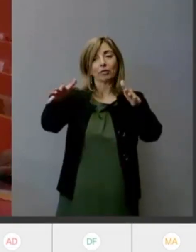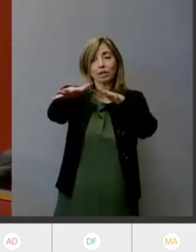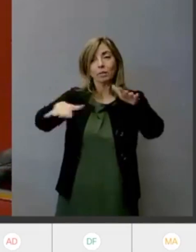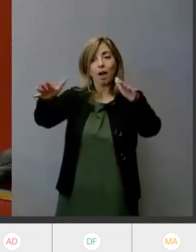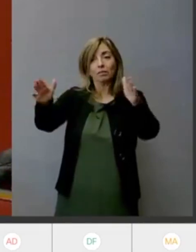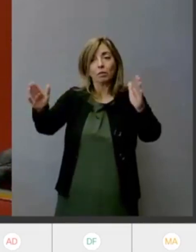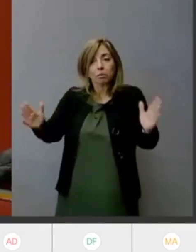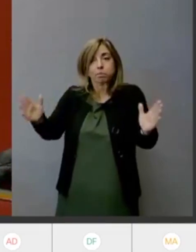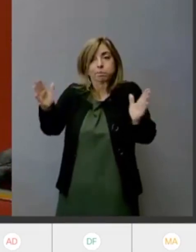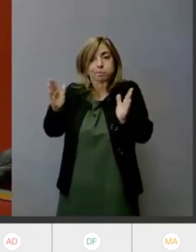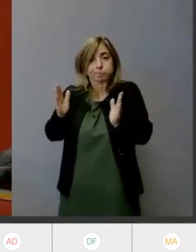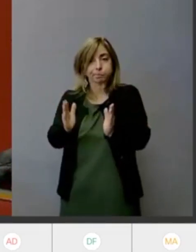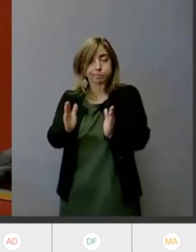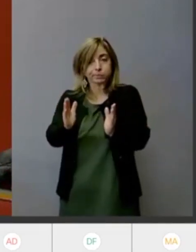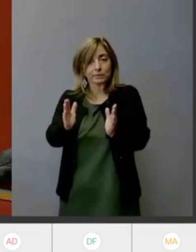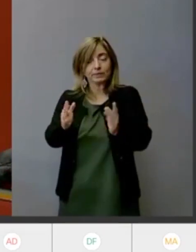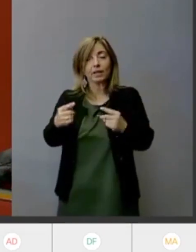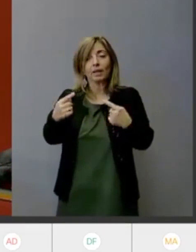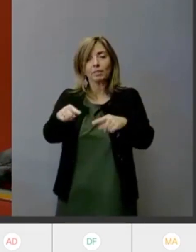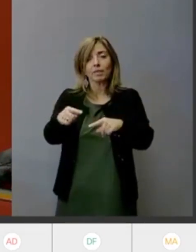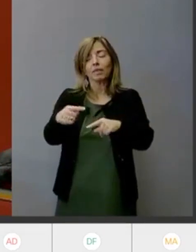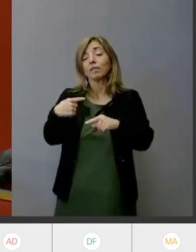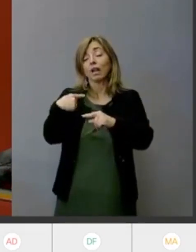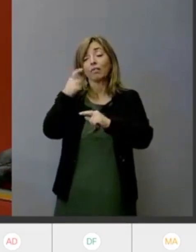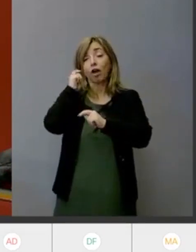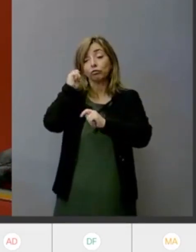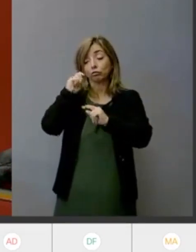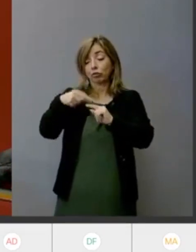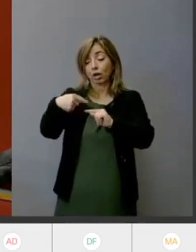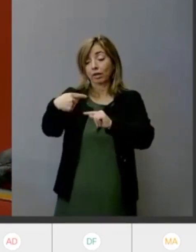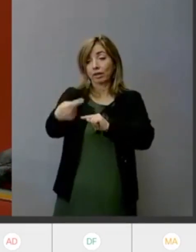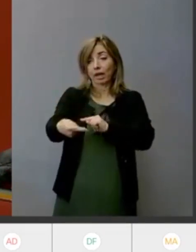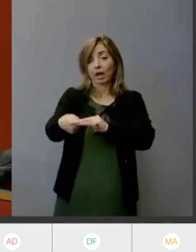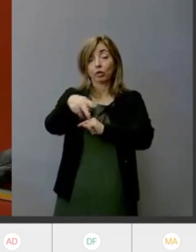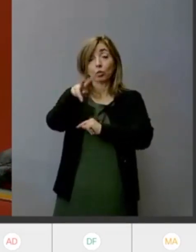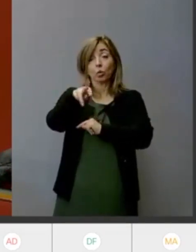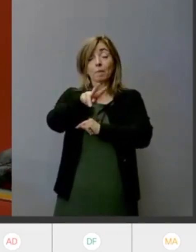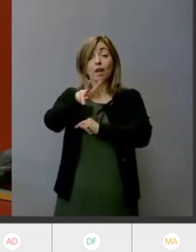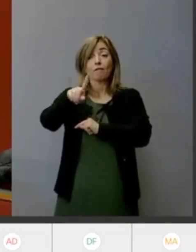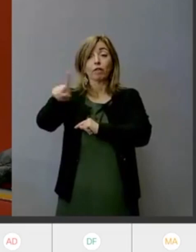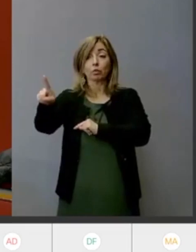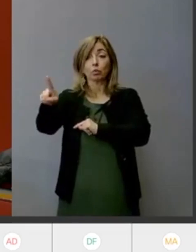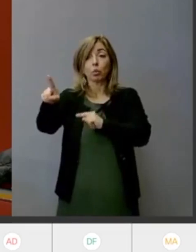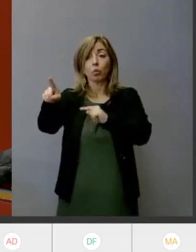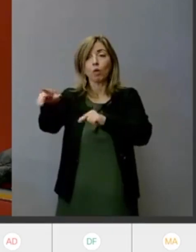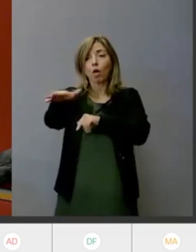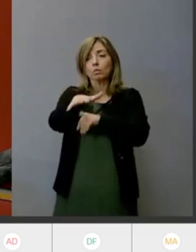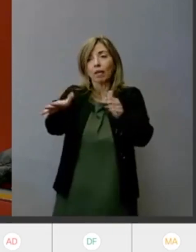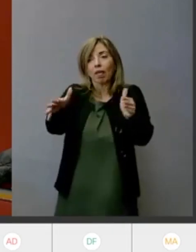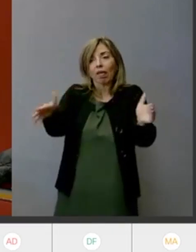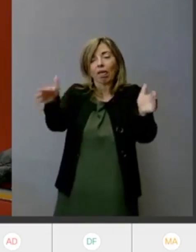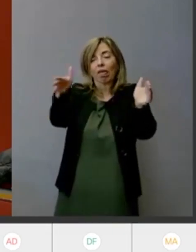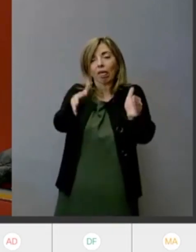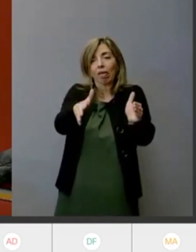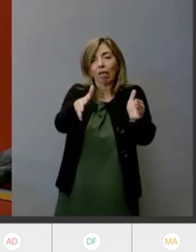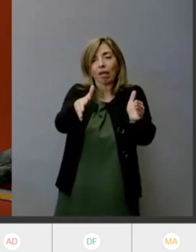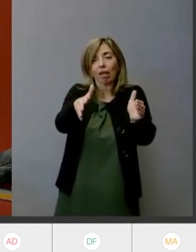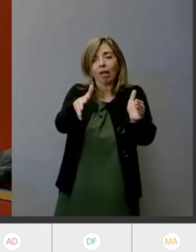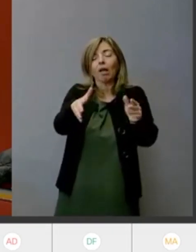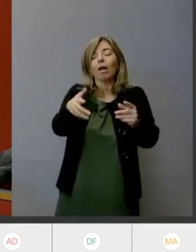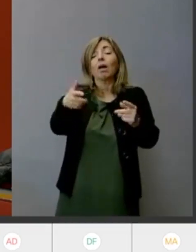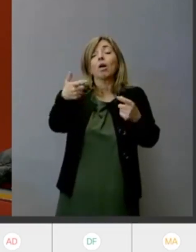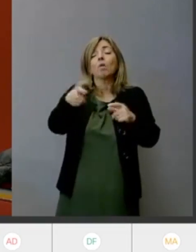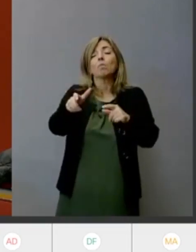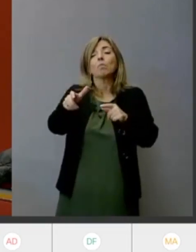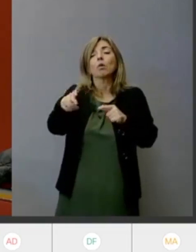per lasciare spazio ad una società del settore dello shipping e questa quest'area che riguarda il